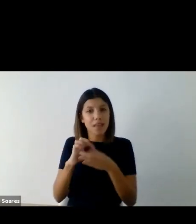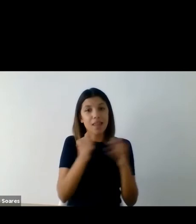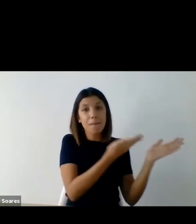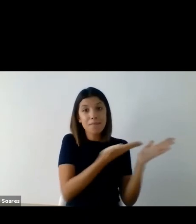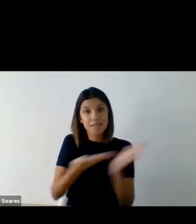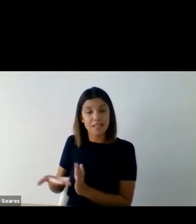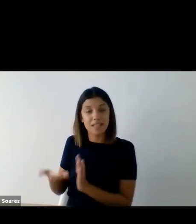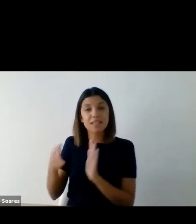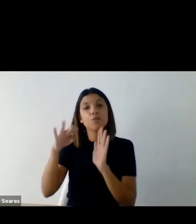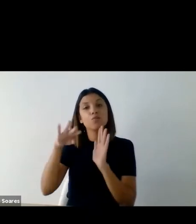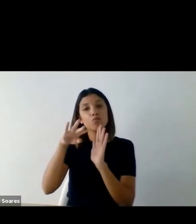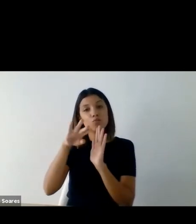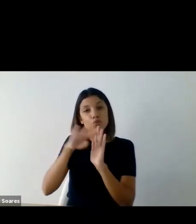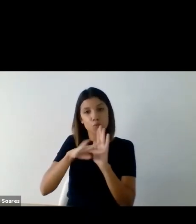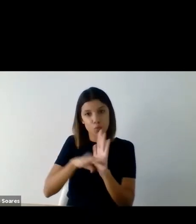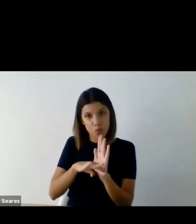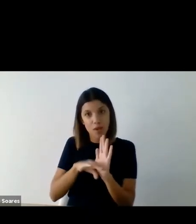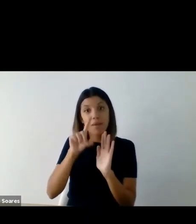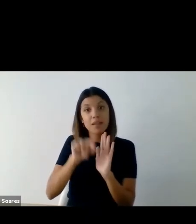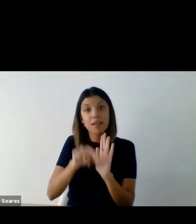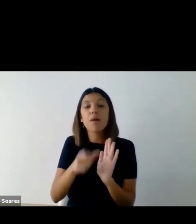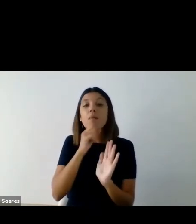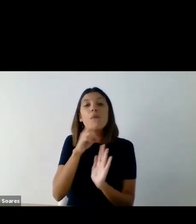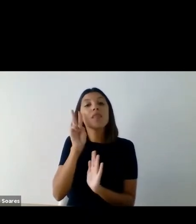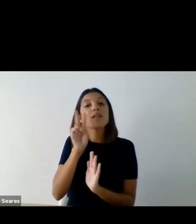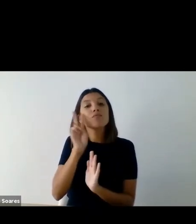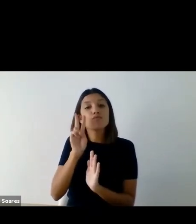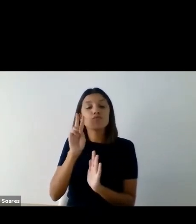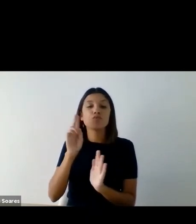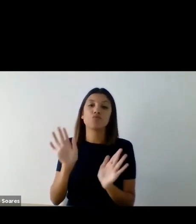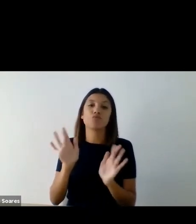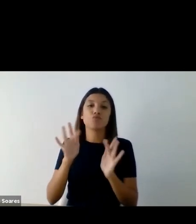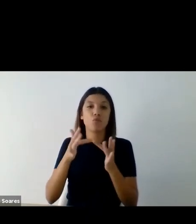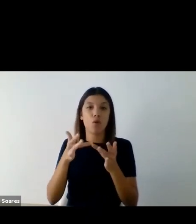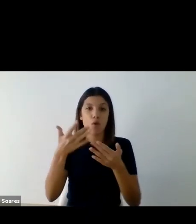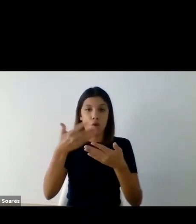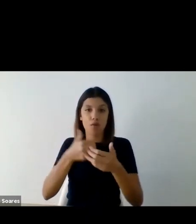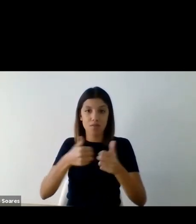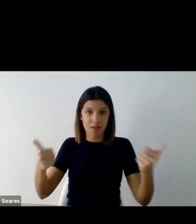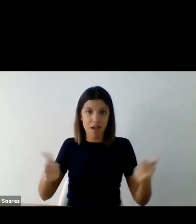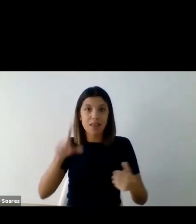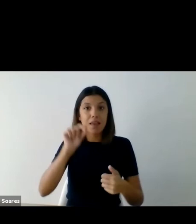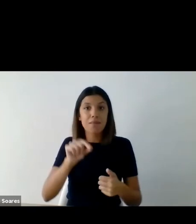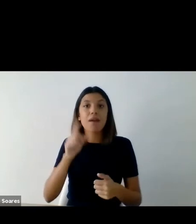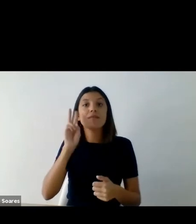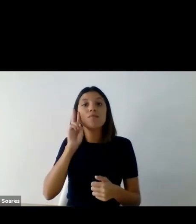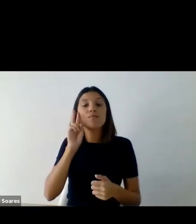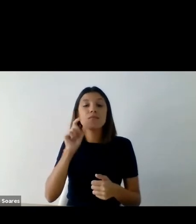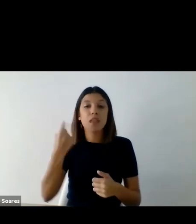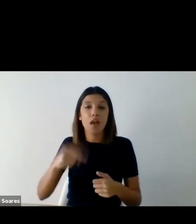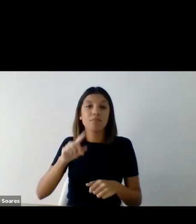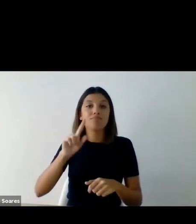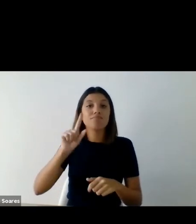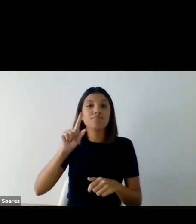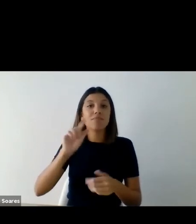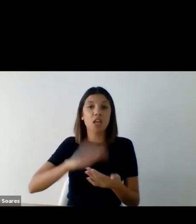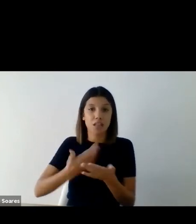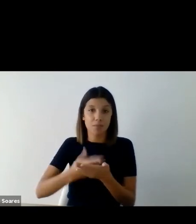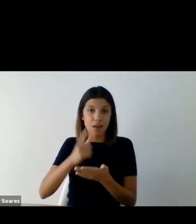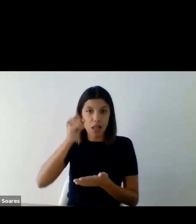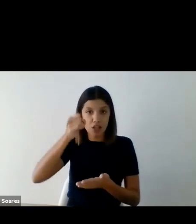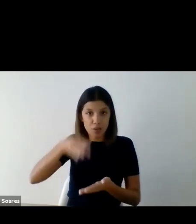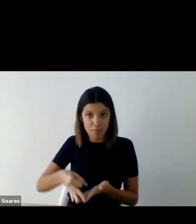que também terá transmissão online e interpretação em língua gestual portuguesa. Aproveito para